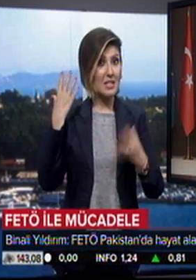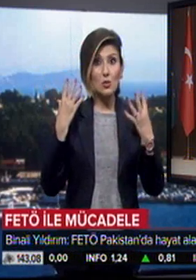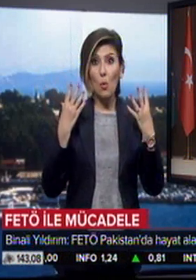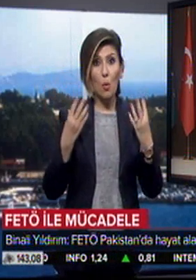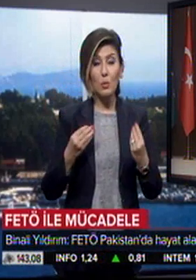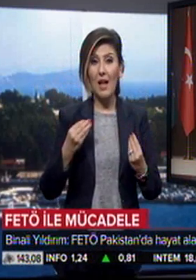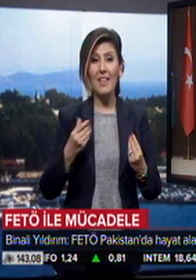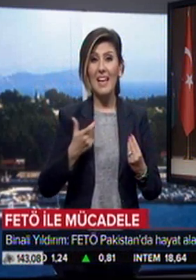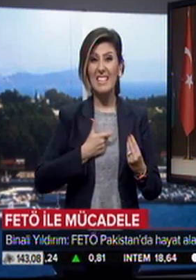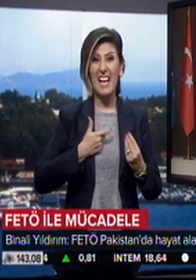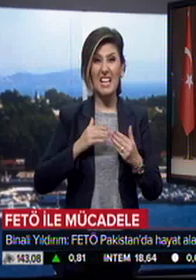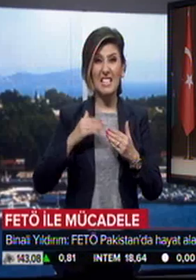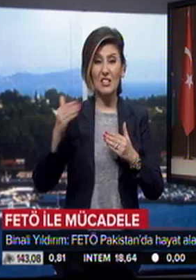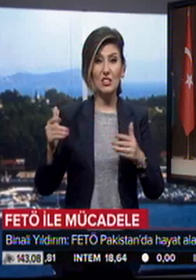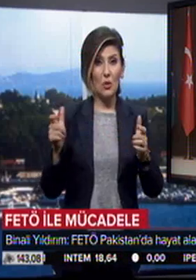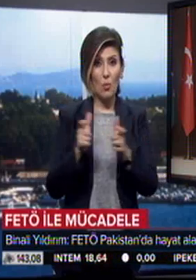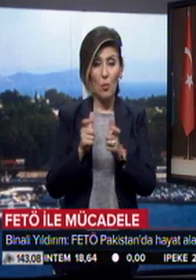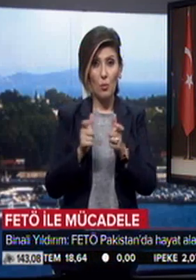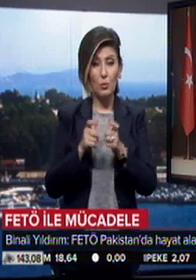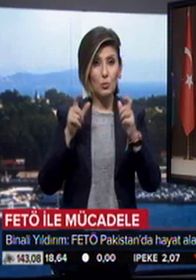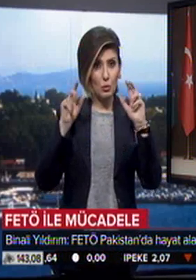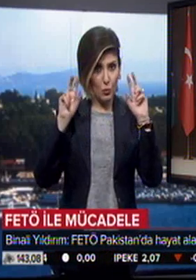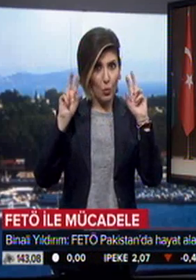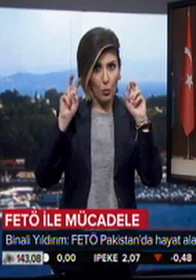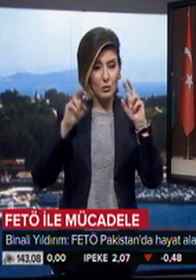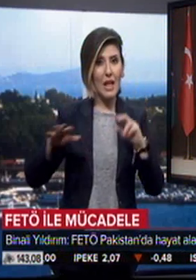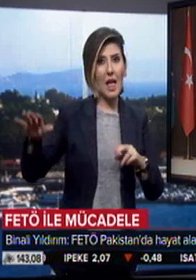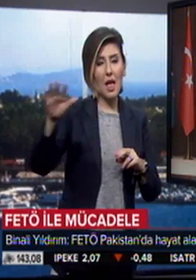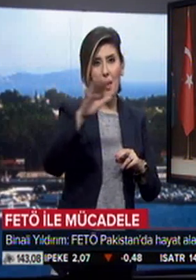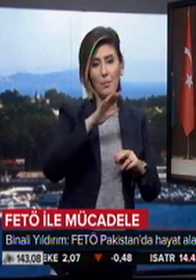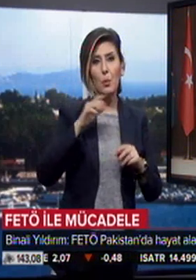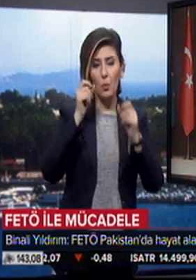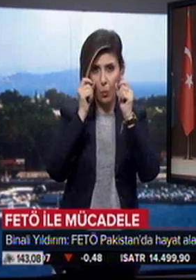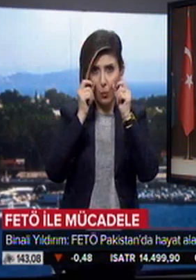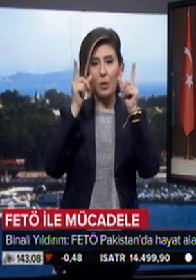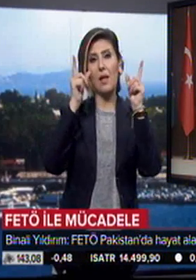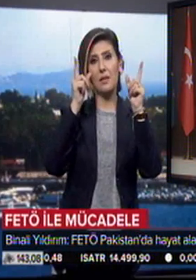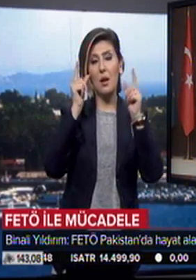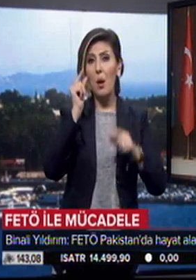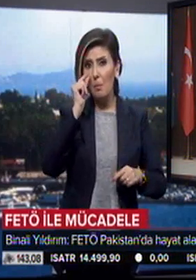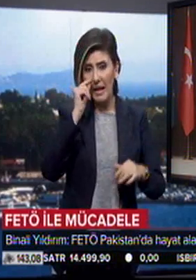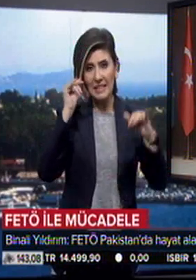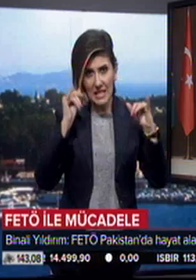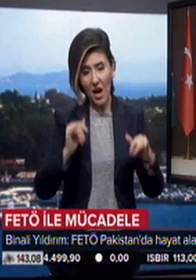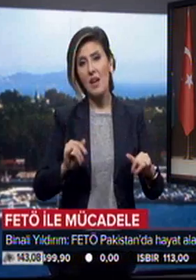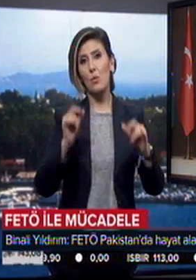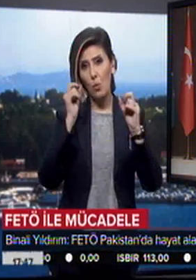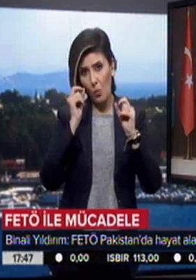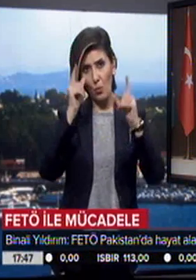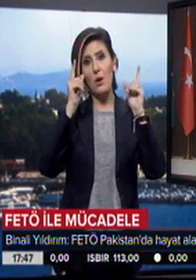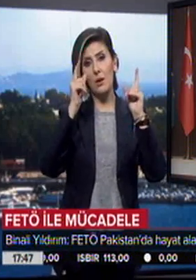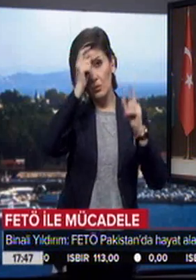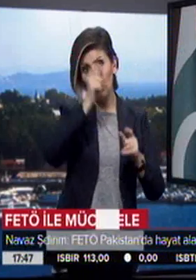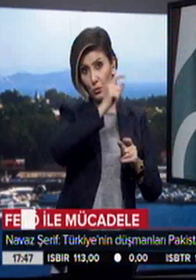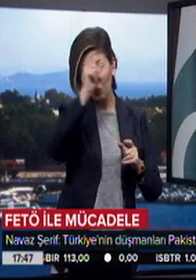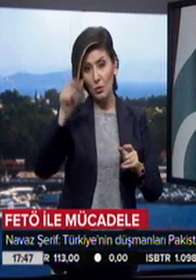bulunan yasa dışı örgütü konusunda herkesi uyandırmıştır ve Pakistan'da aynı şekilde bu